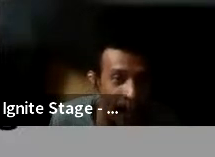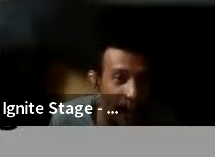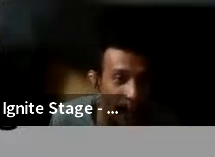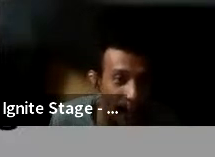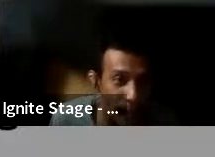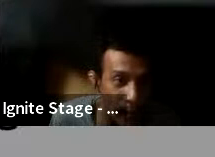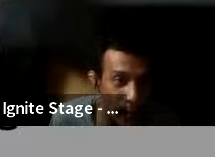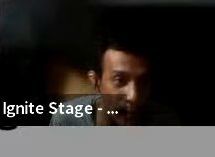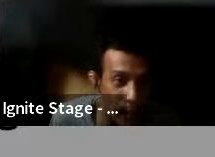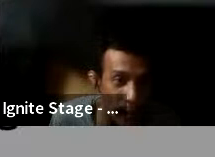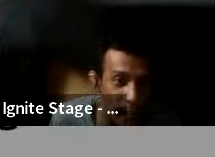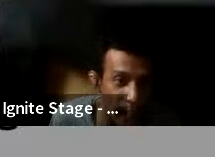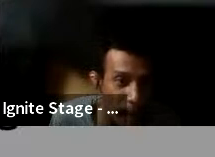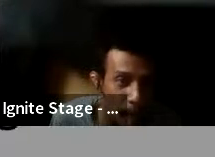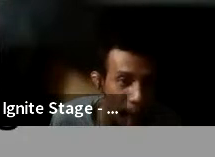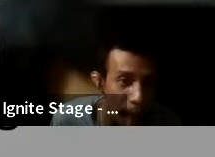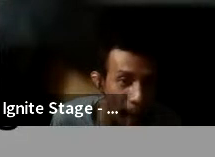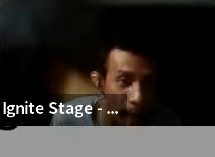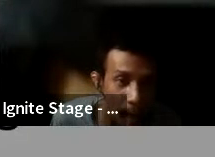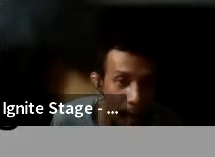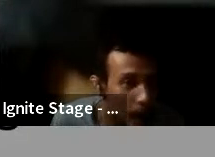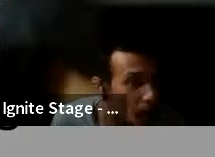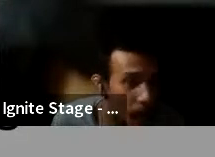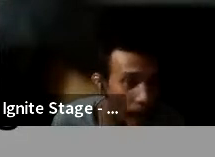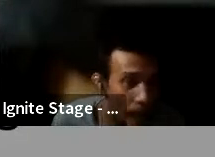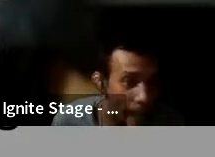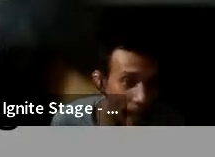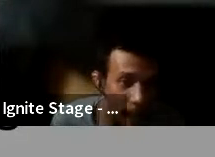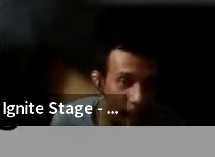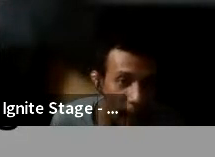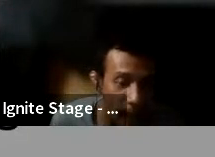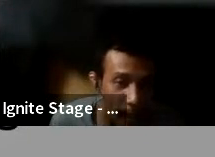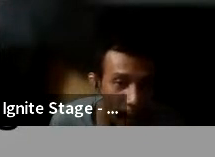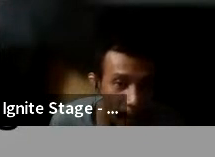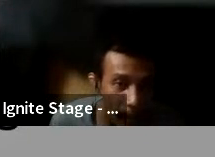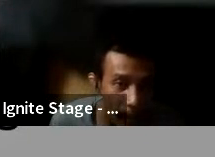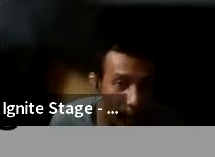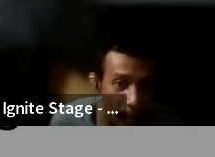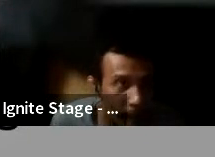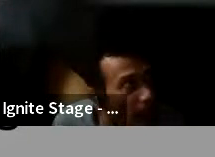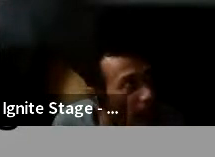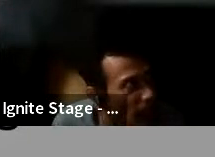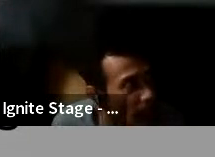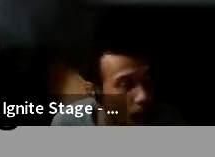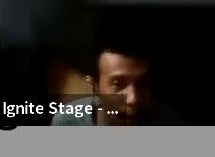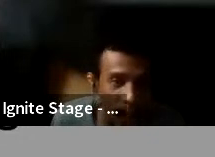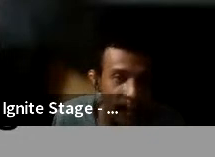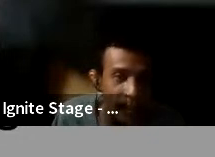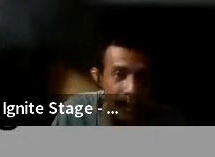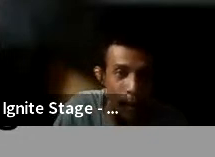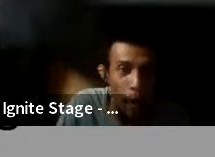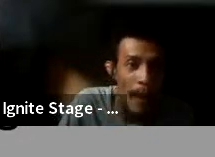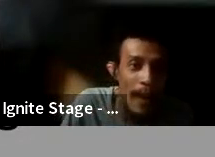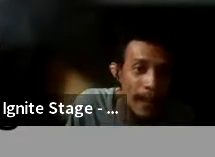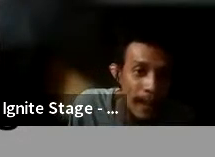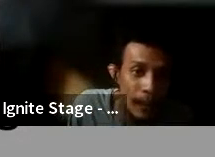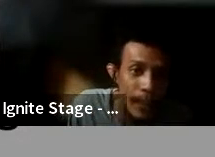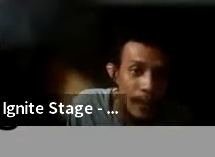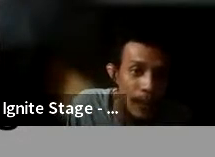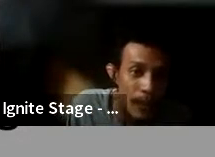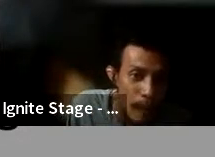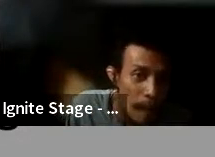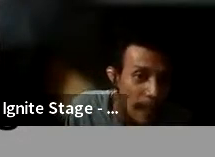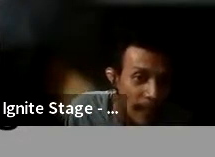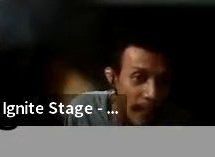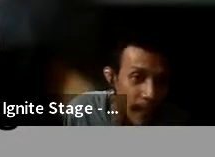hal termasuk ini ada beberapa beberapa inisiatif dari dari intinya di global lah di